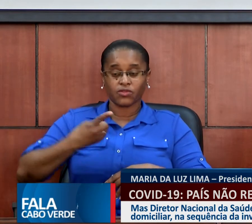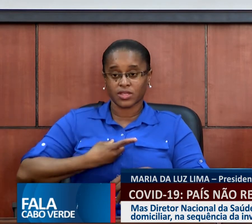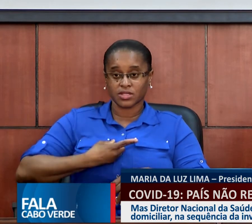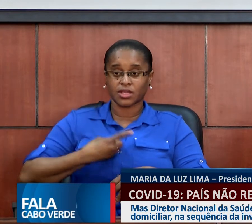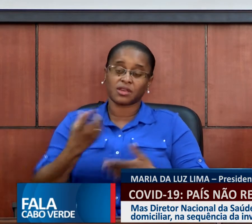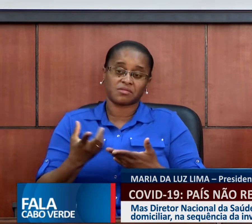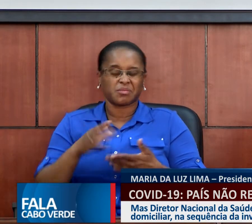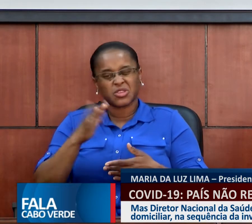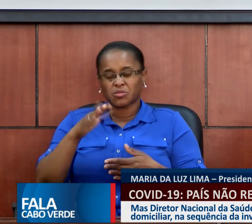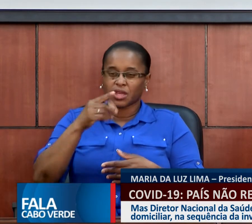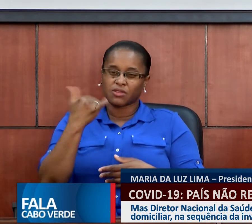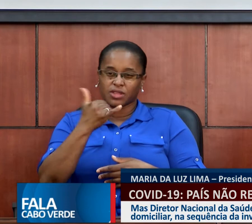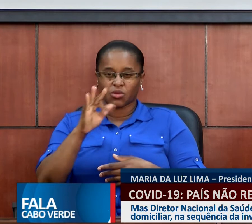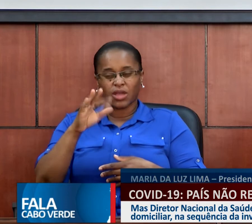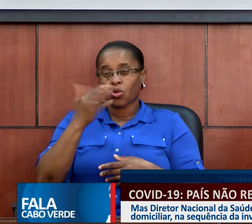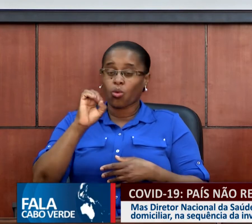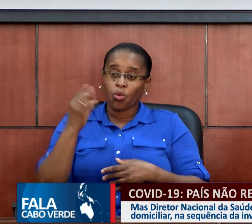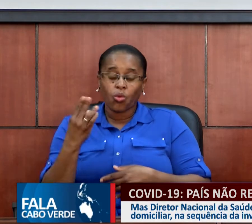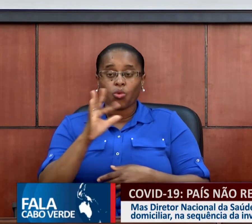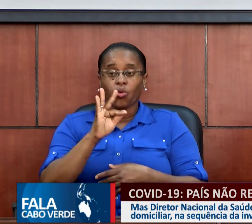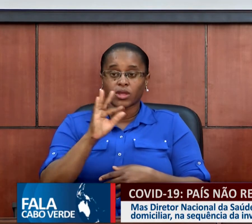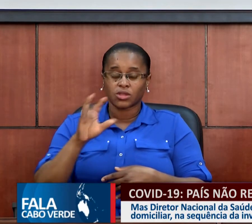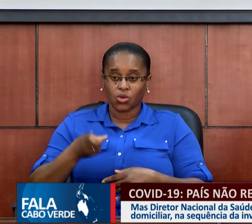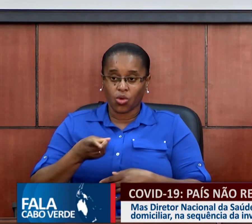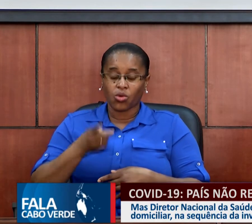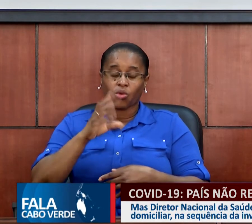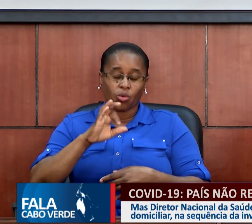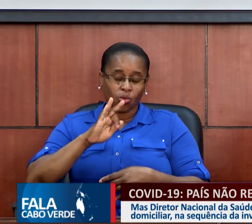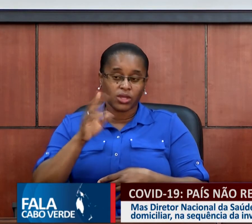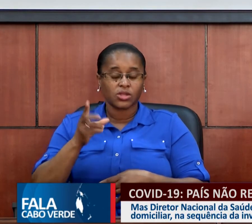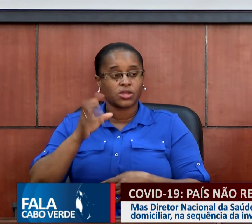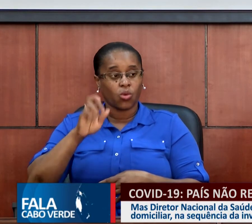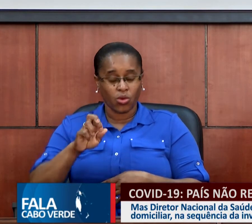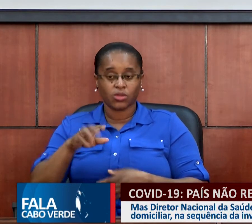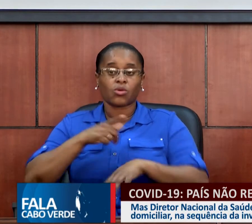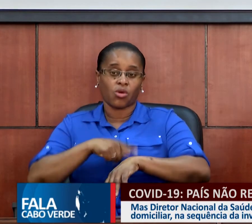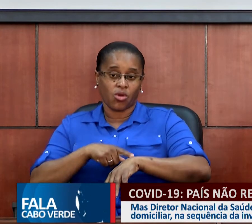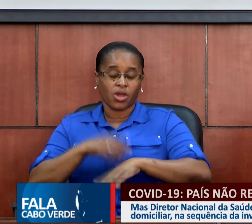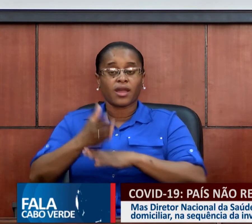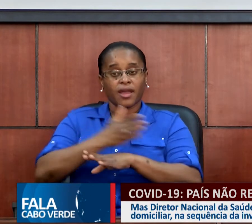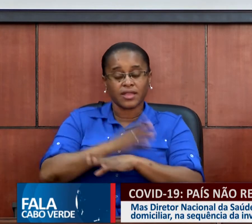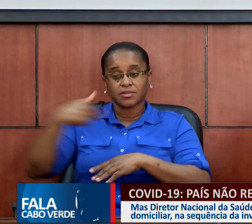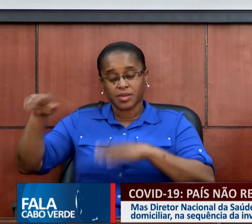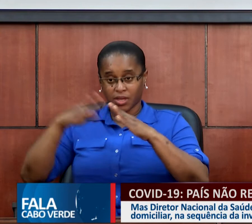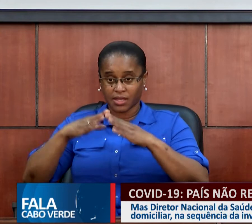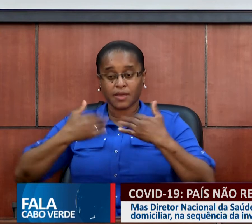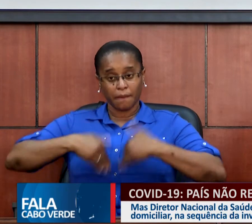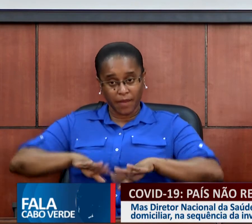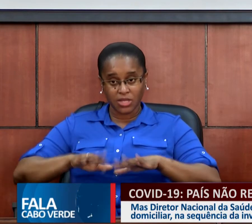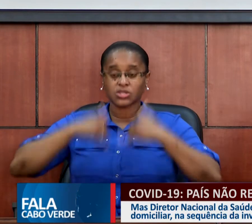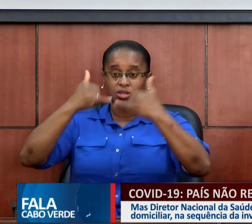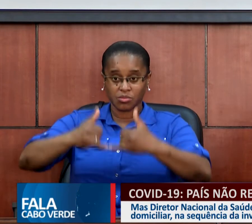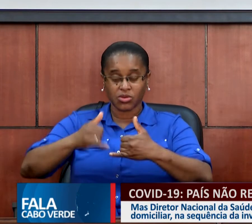horas depois, ou 48 horas depois, dependendo, antes de ser dado alta. Mas depois de ter tido alta, vai continuar ainda em